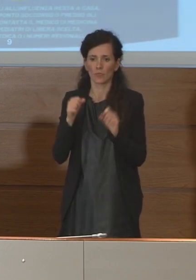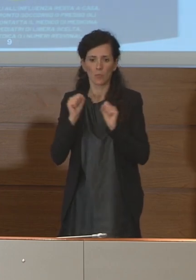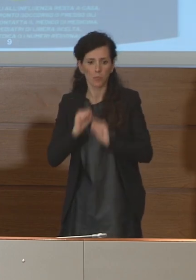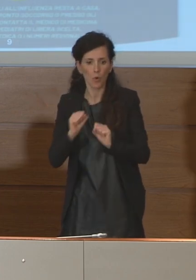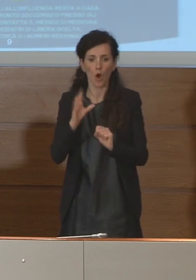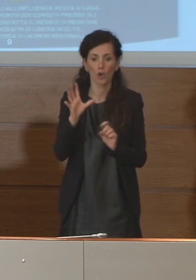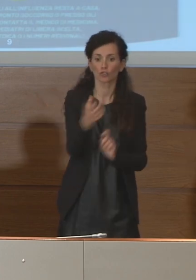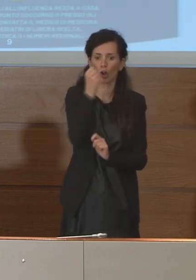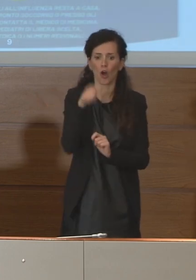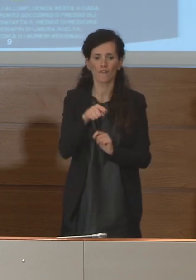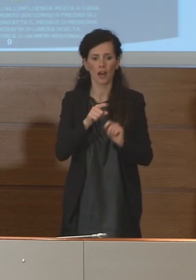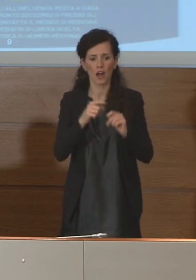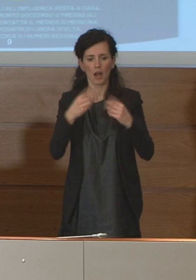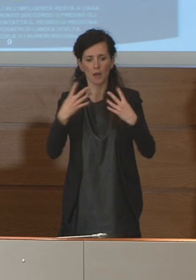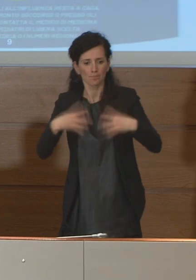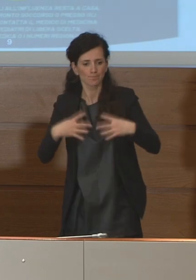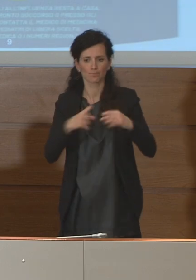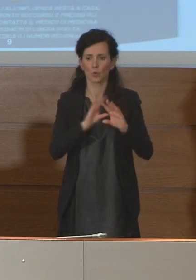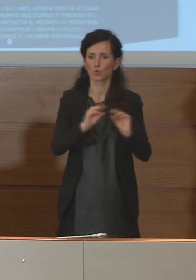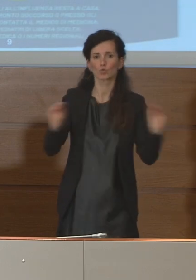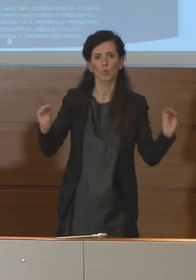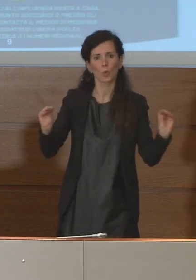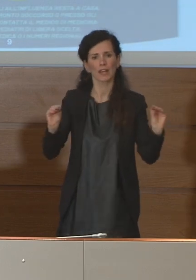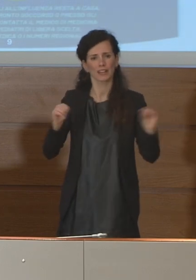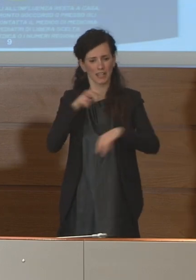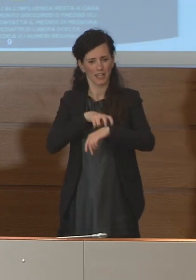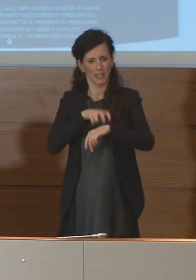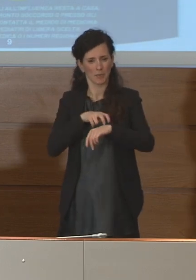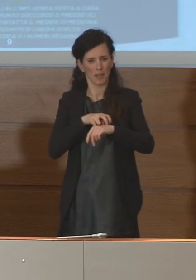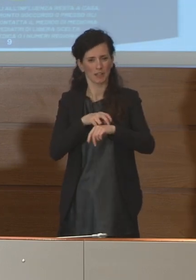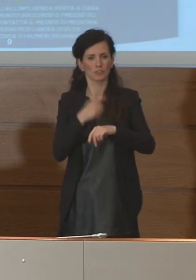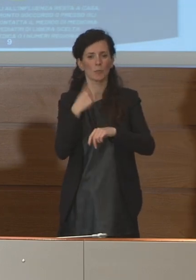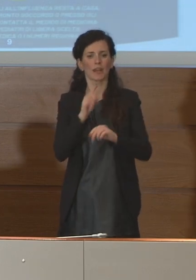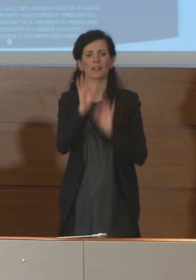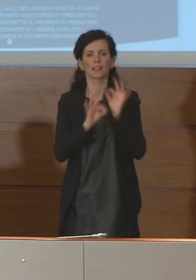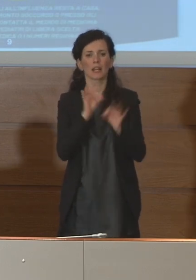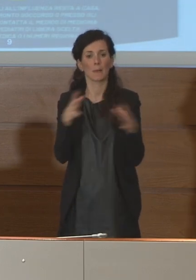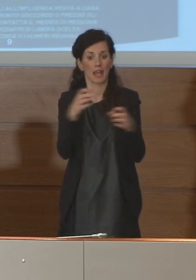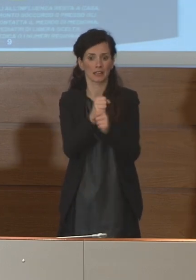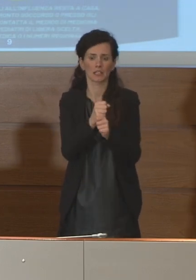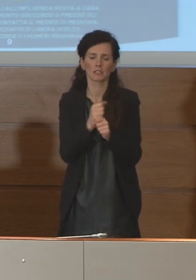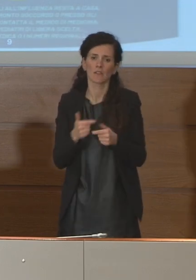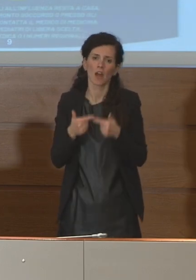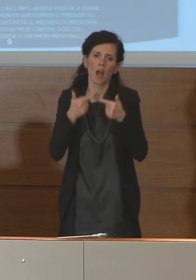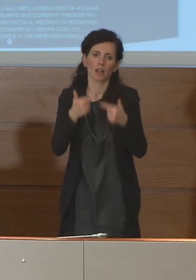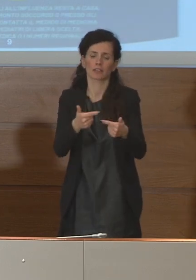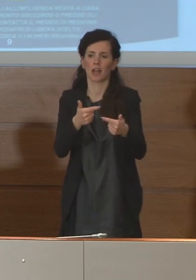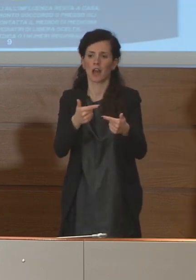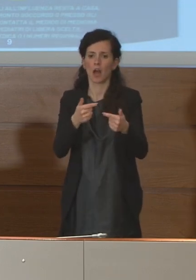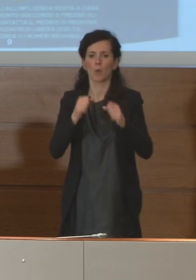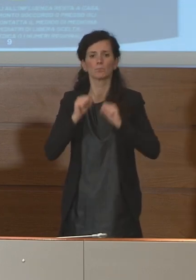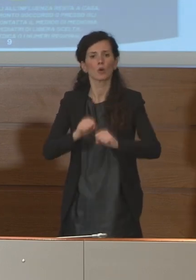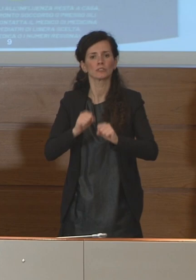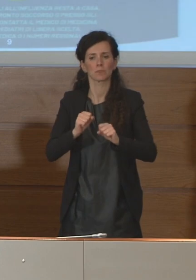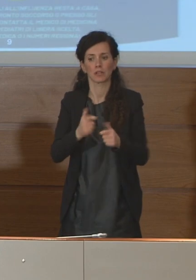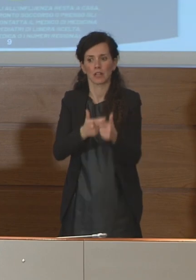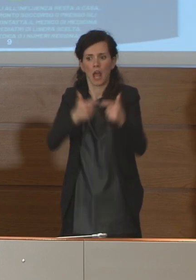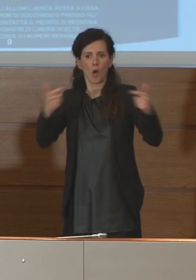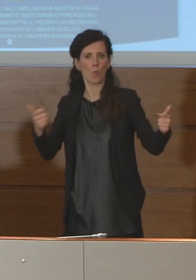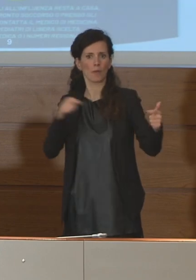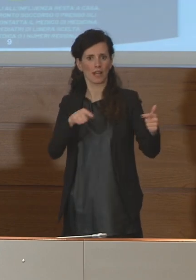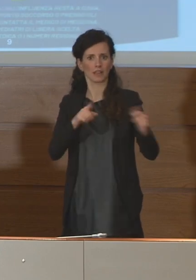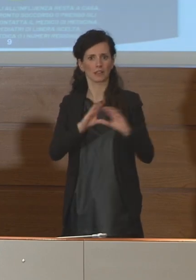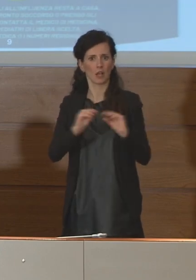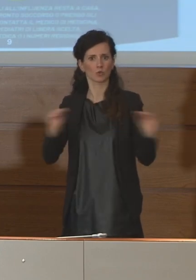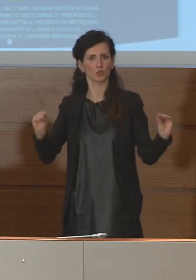reperire sul mercato e che è utile per ampliare la capacità dei nostri